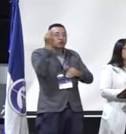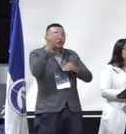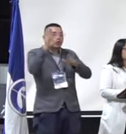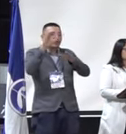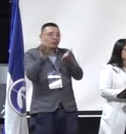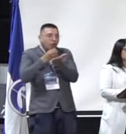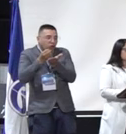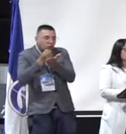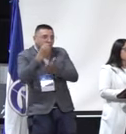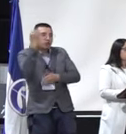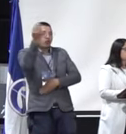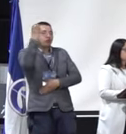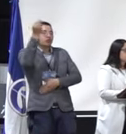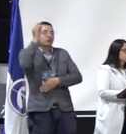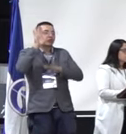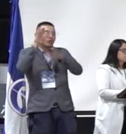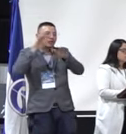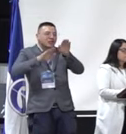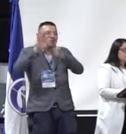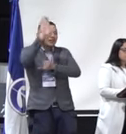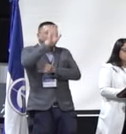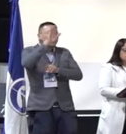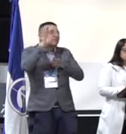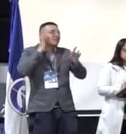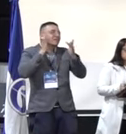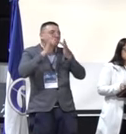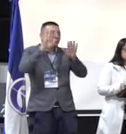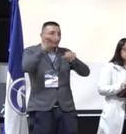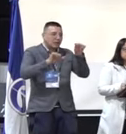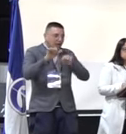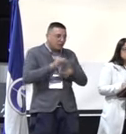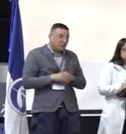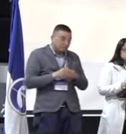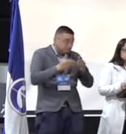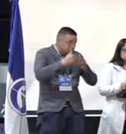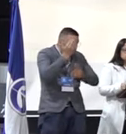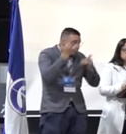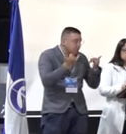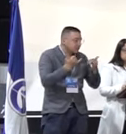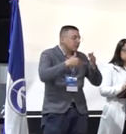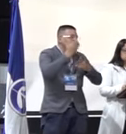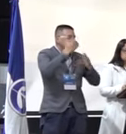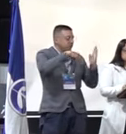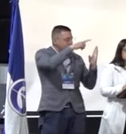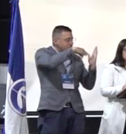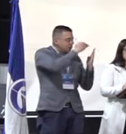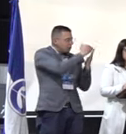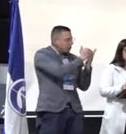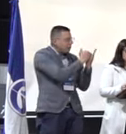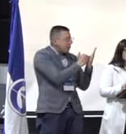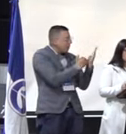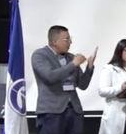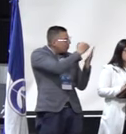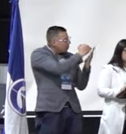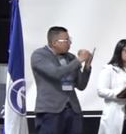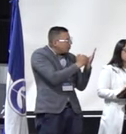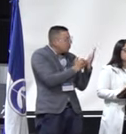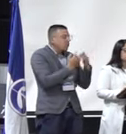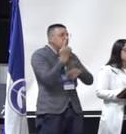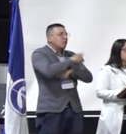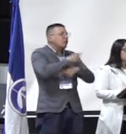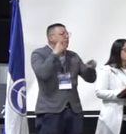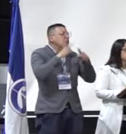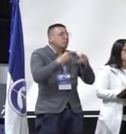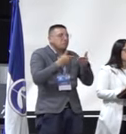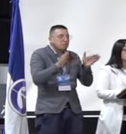Biología y Consejo Departamento de Química. Siendo así, procedemos a hacer lectura del orden del día. El orden del día es la